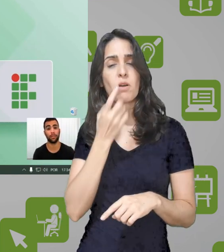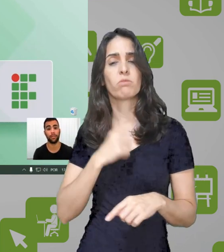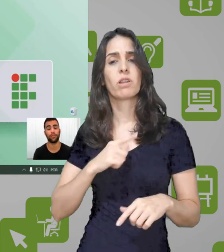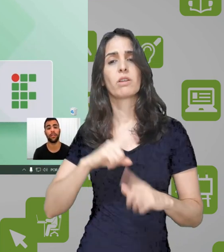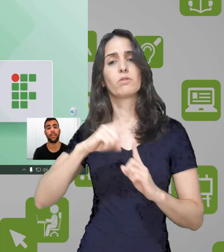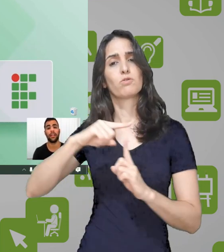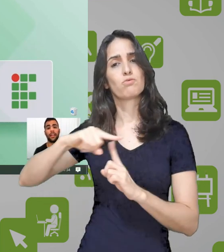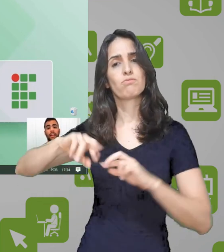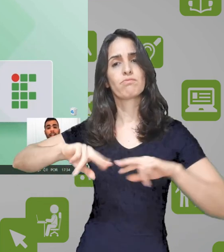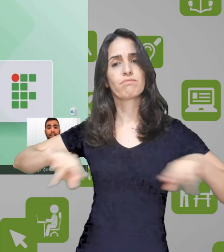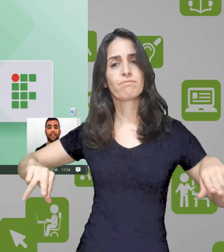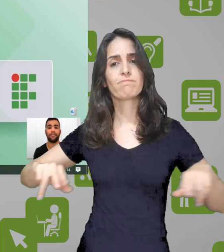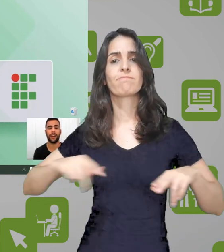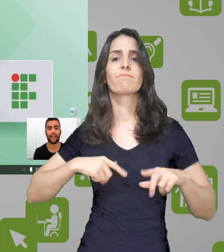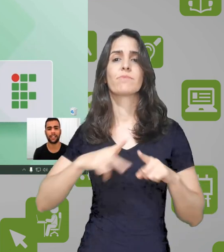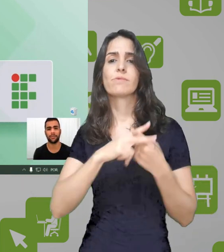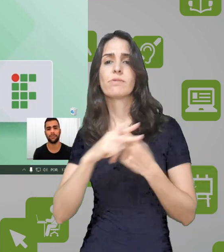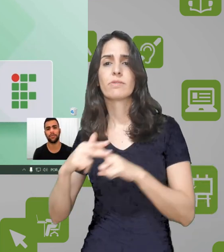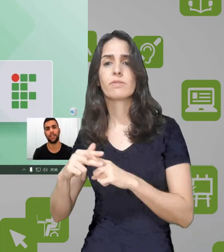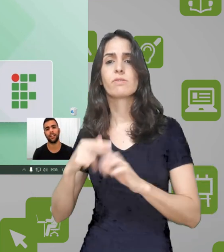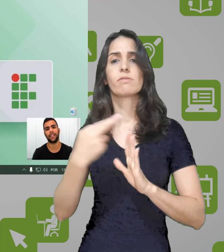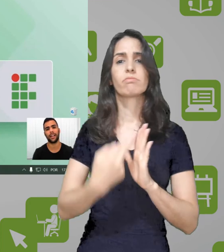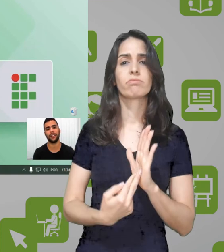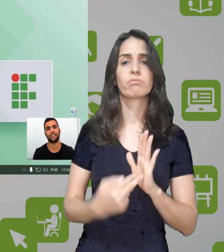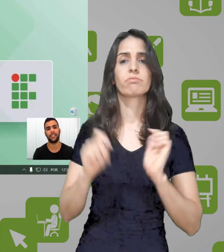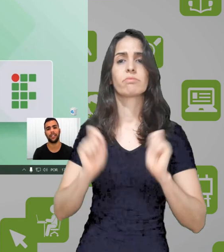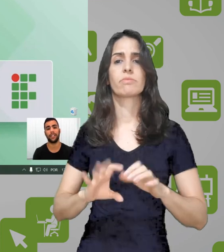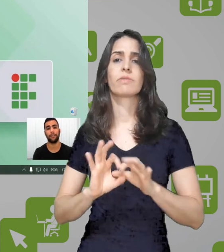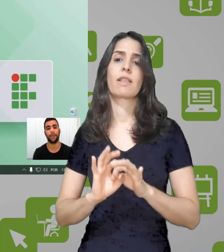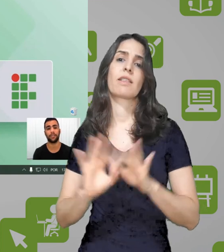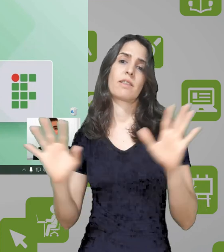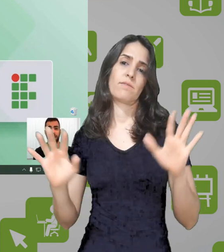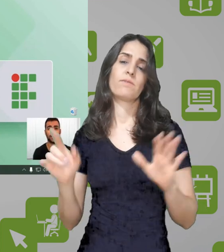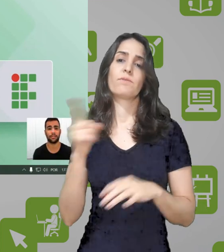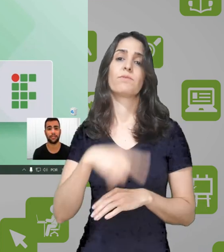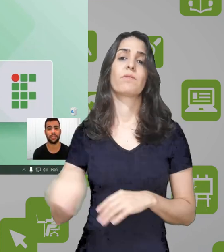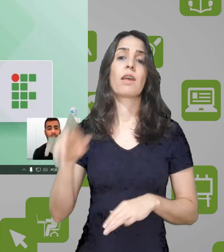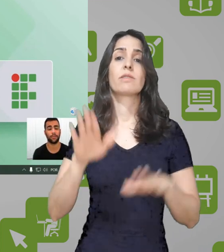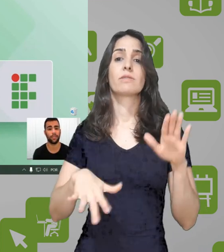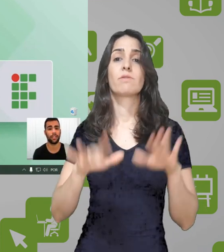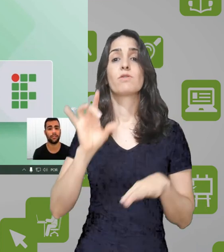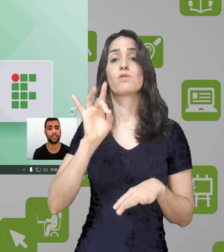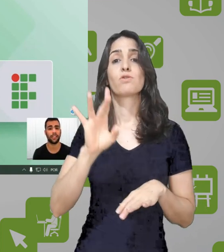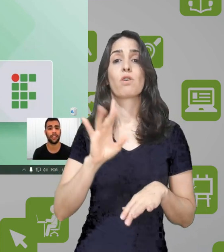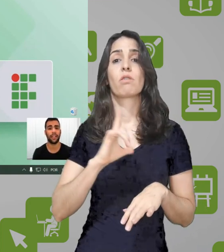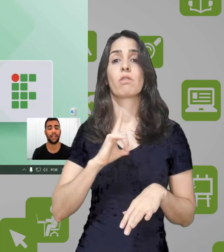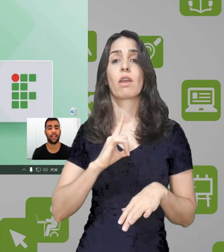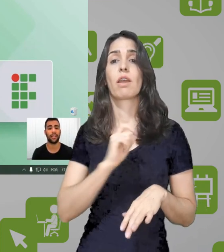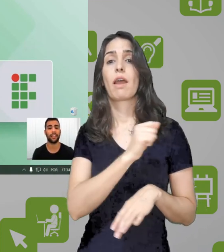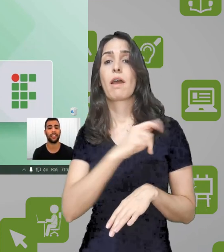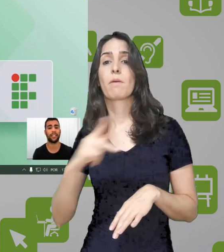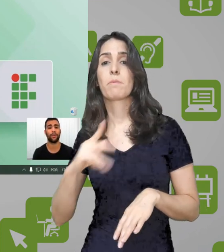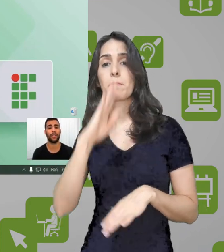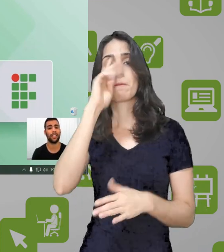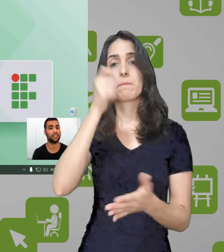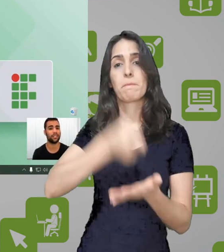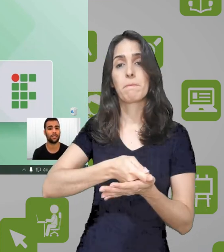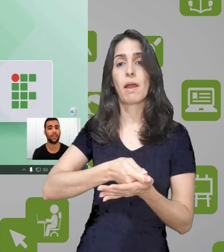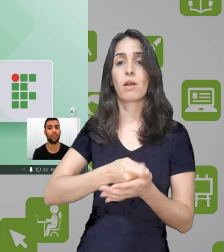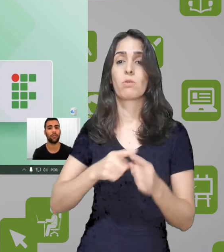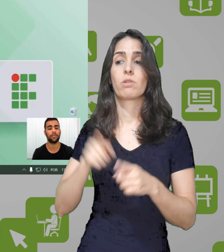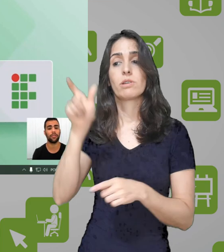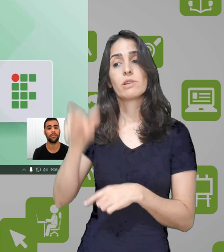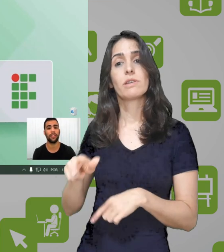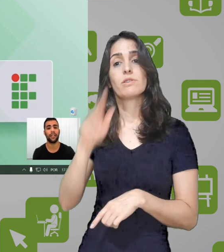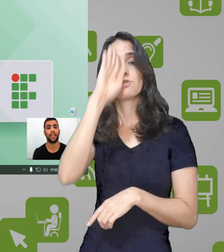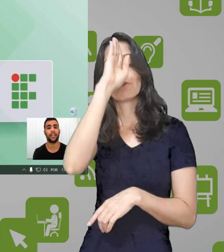gratuito, ele tem várias funcionalidades e personalizações disponíveis que na maioria das vezes